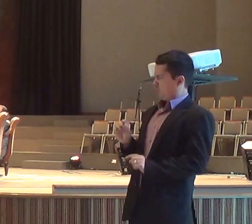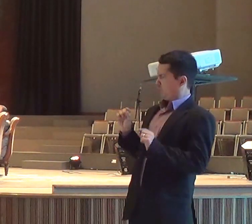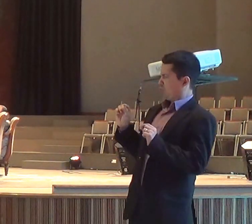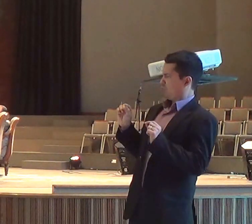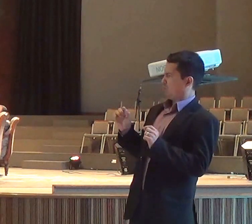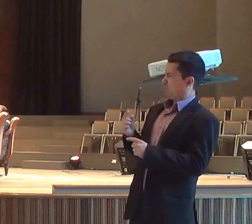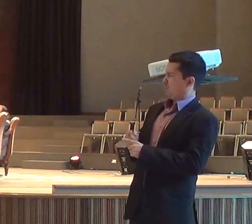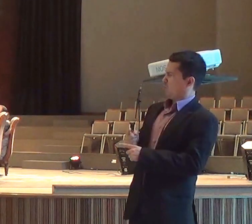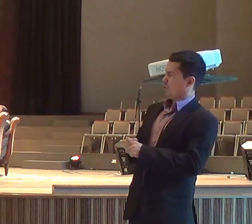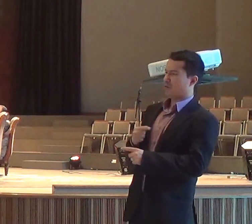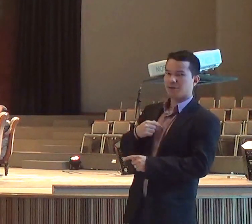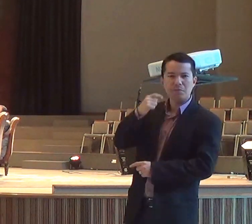que era segunda-feira,